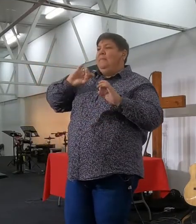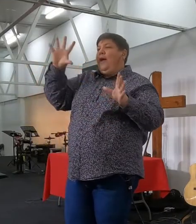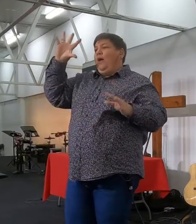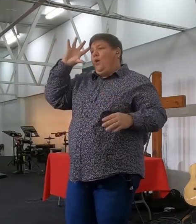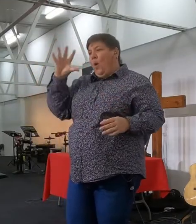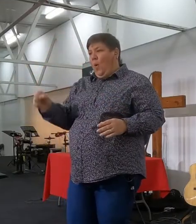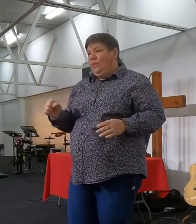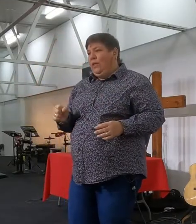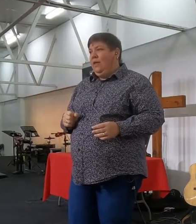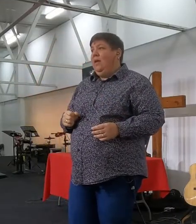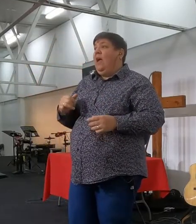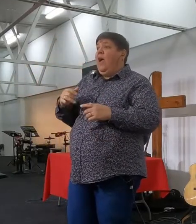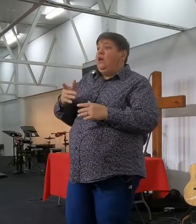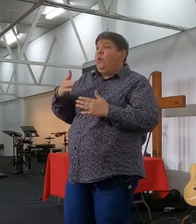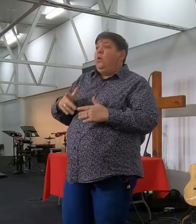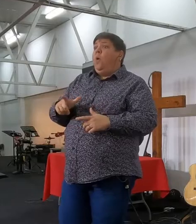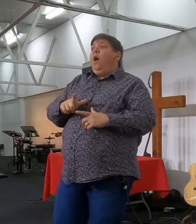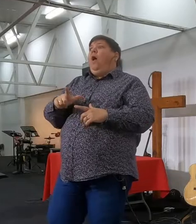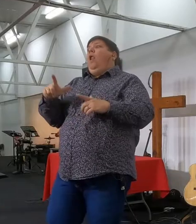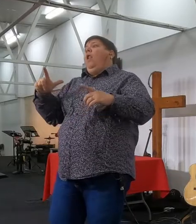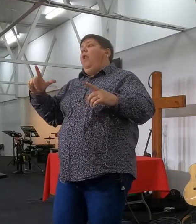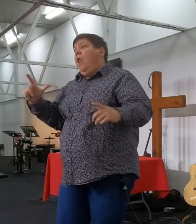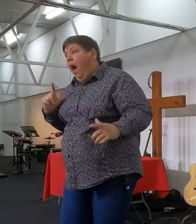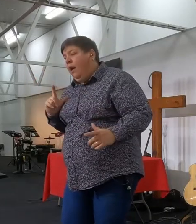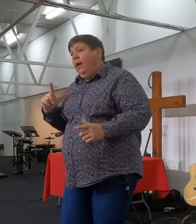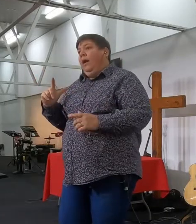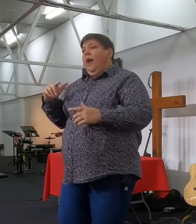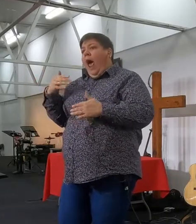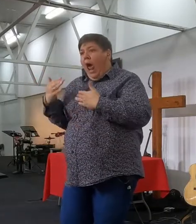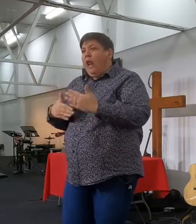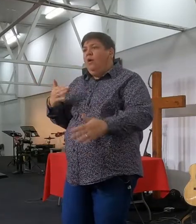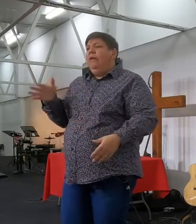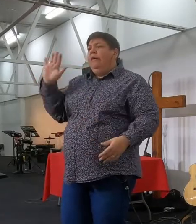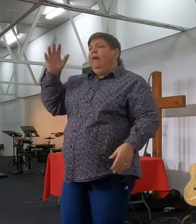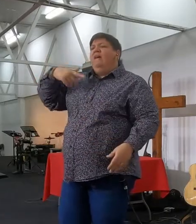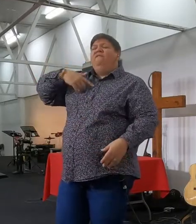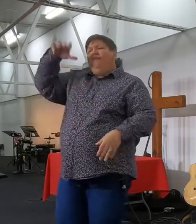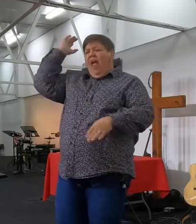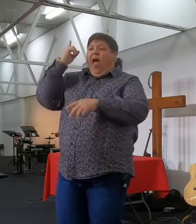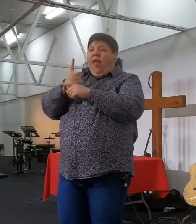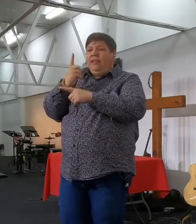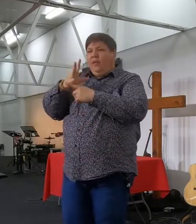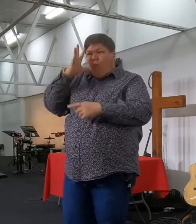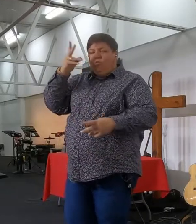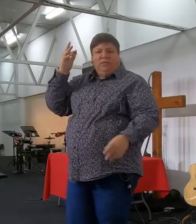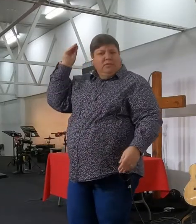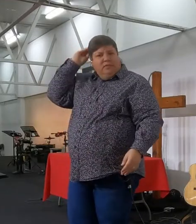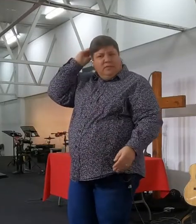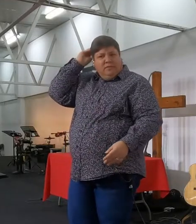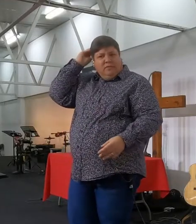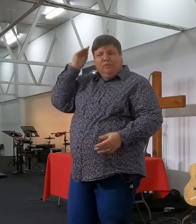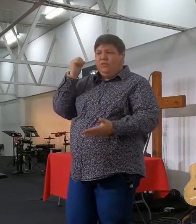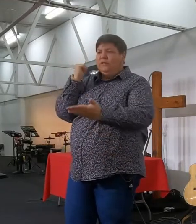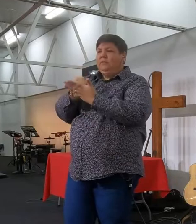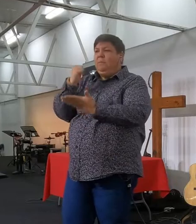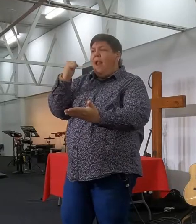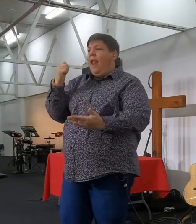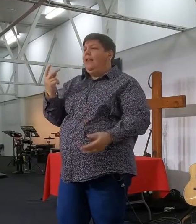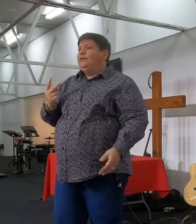jy nog langer daar in karring, is die kans goed, jy gaan het ondou, en het gaan vastgeleid word in jou, in jou gehe, en jy sal dit nooit weer